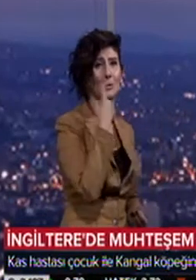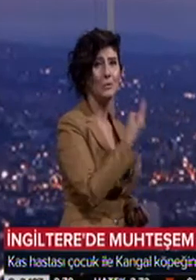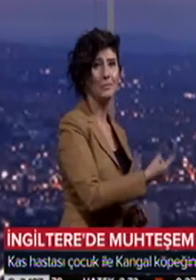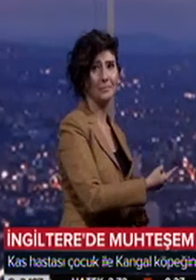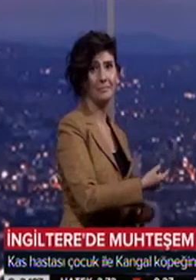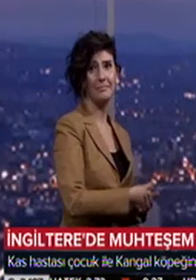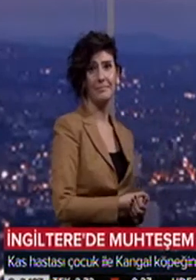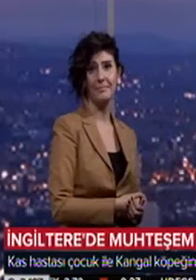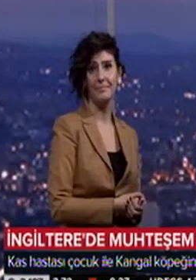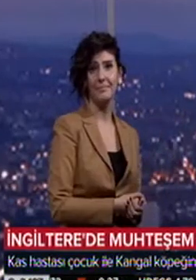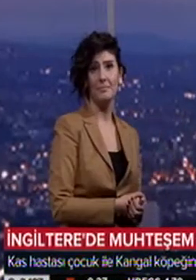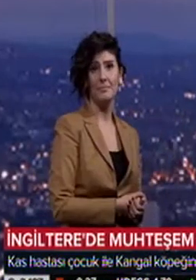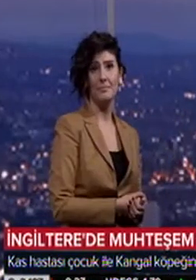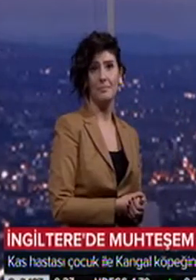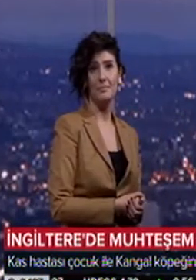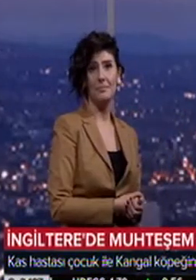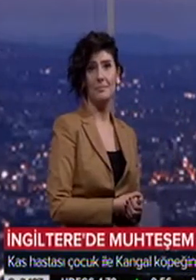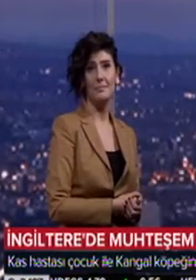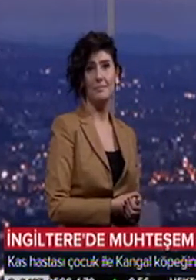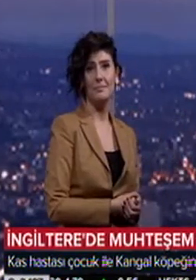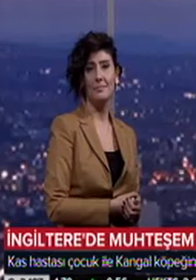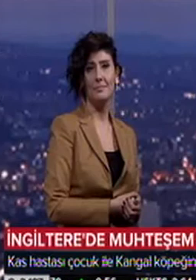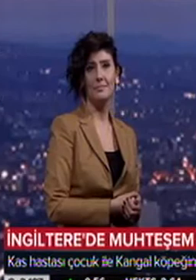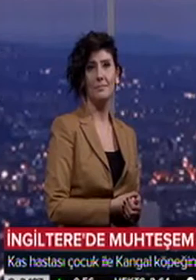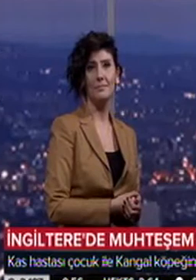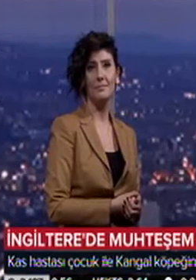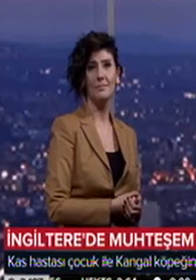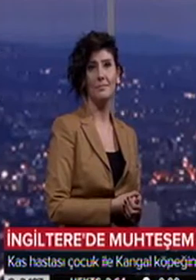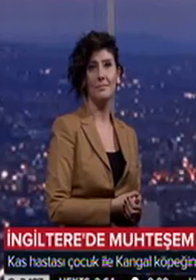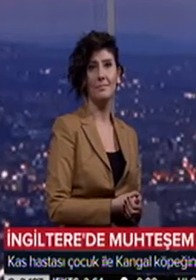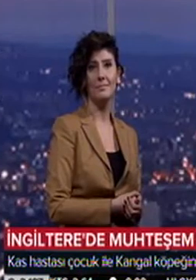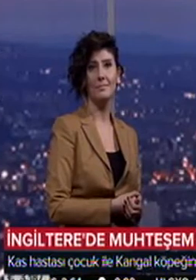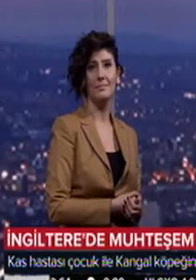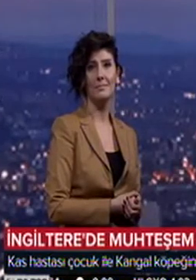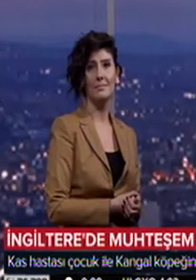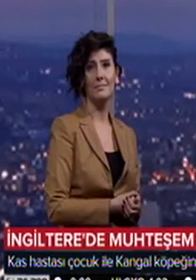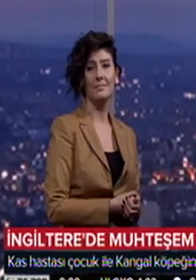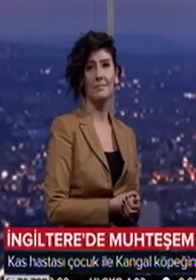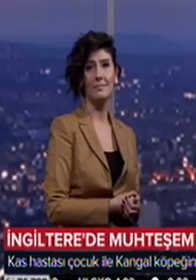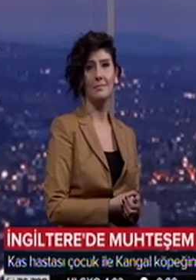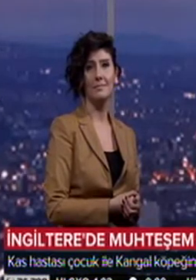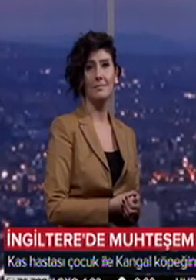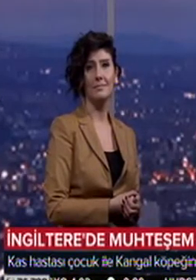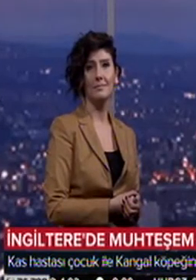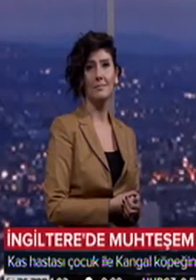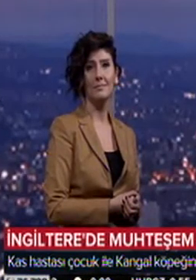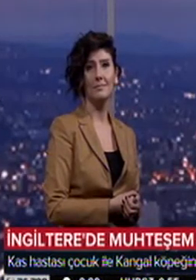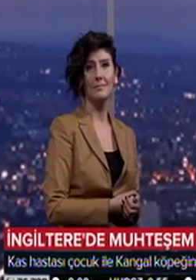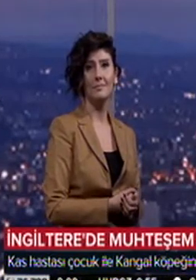'ı ve Hatchi'nin bir ışıklarına nive zaman ışıklarına başarı